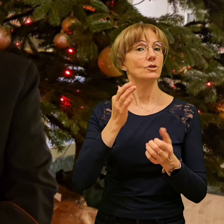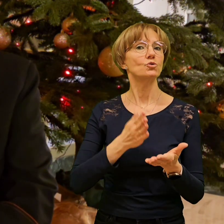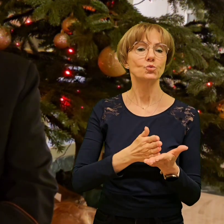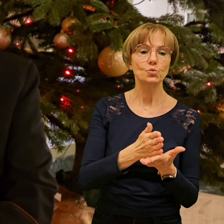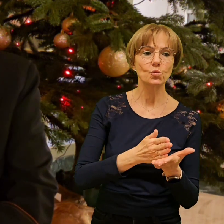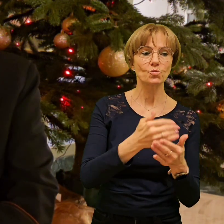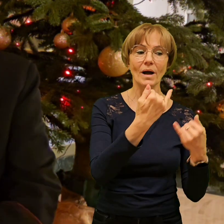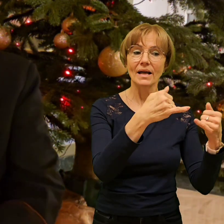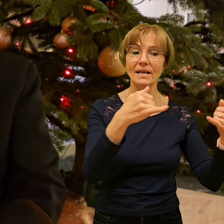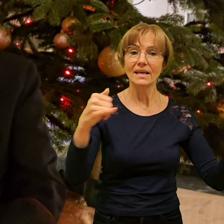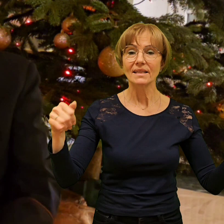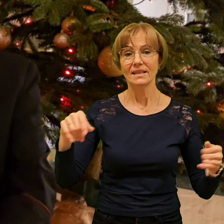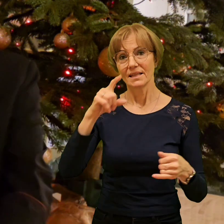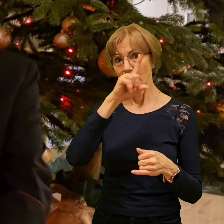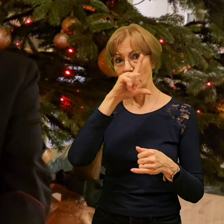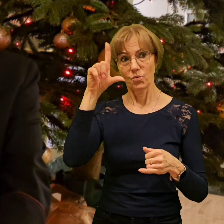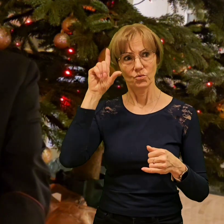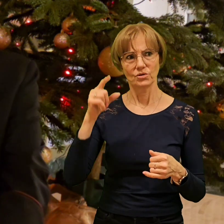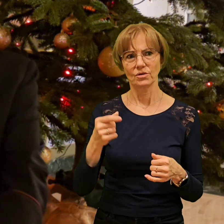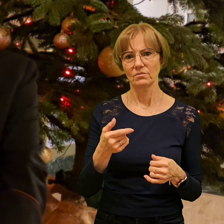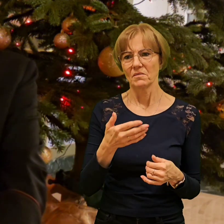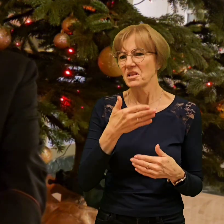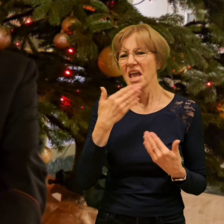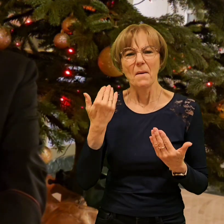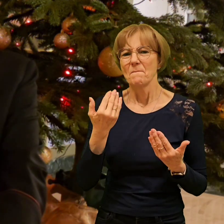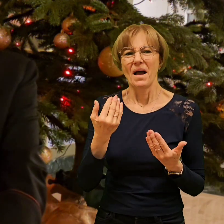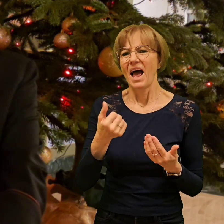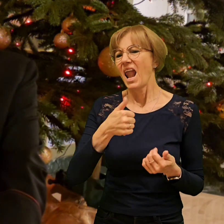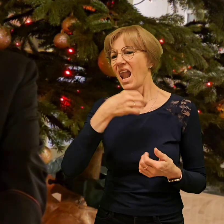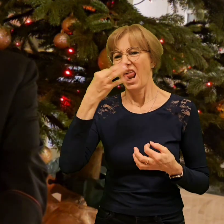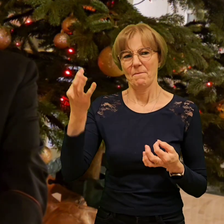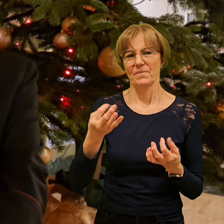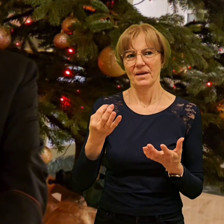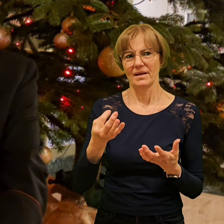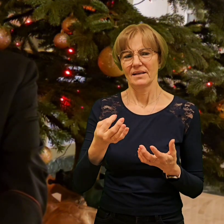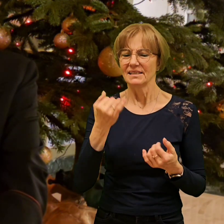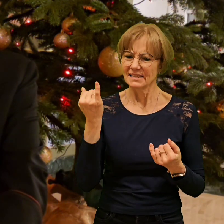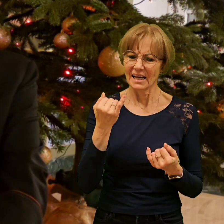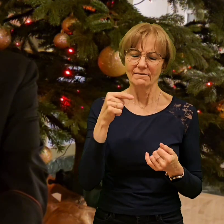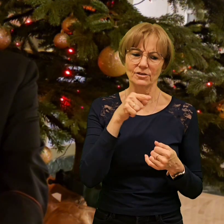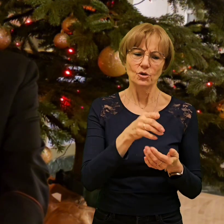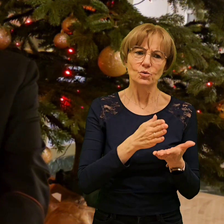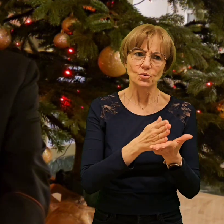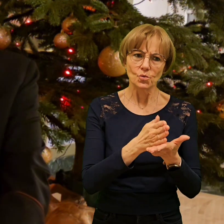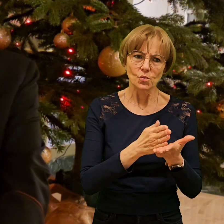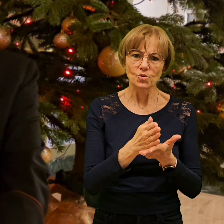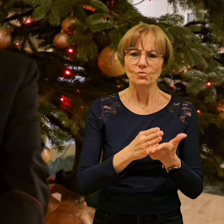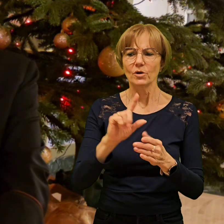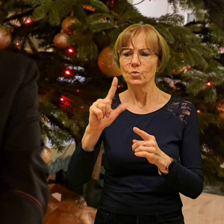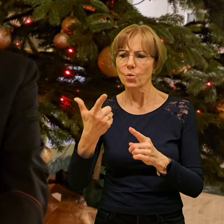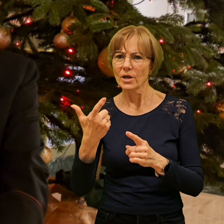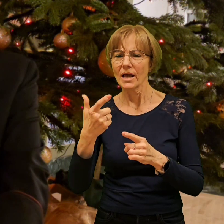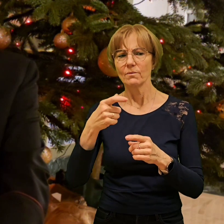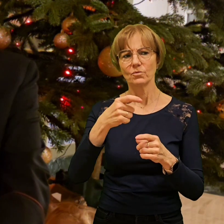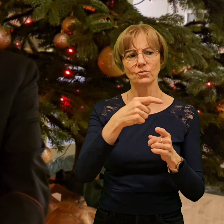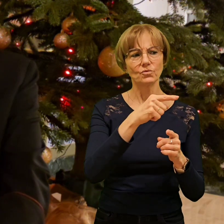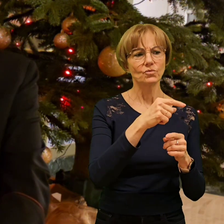formy właśnie z tego zbliżenia się do Boga, jak